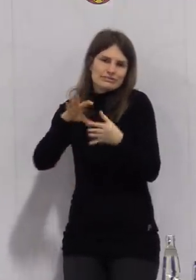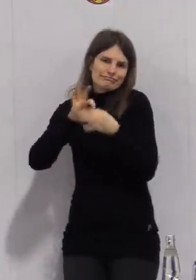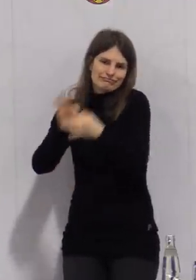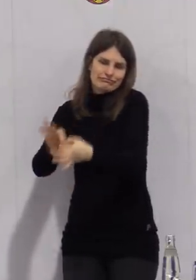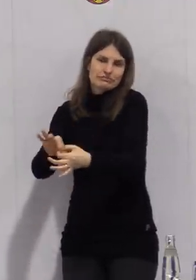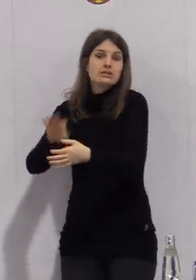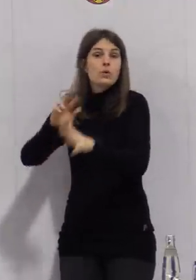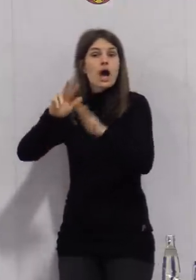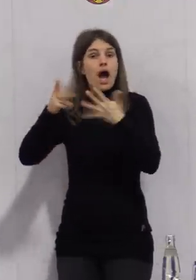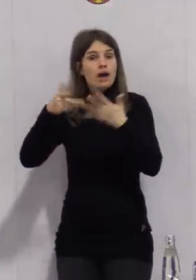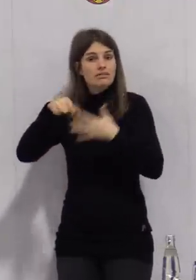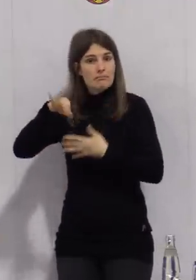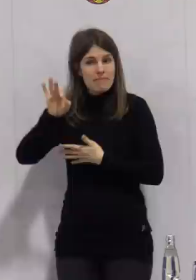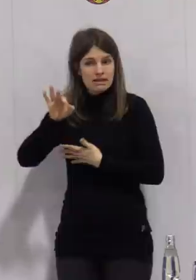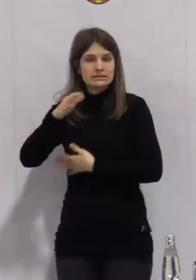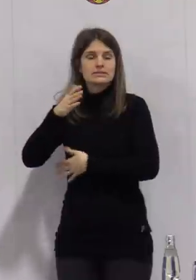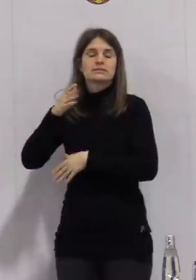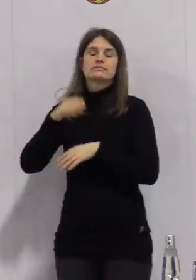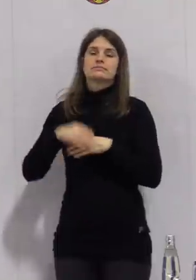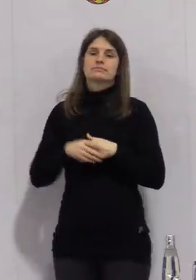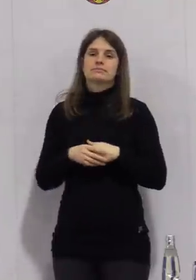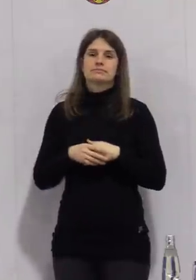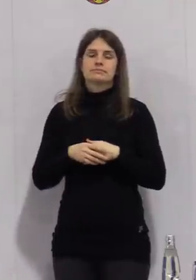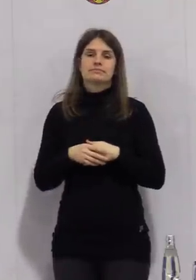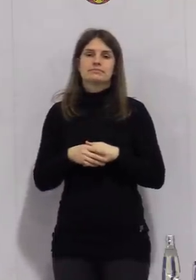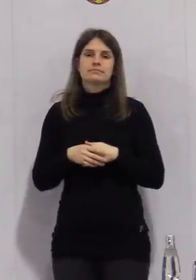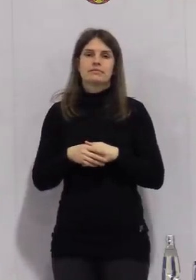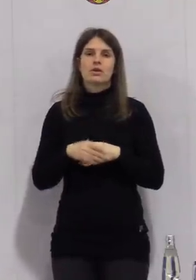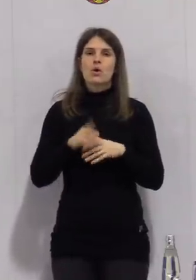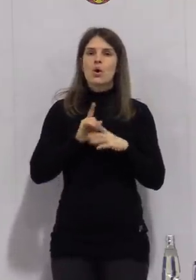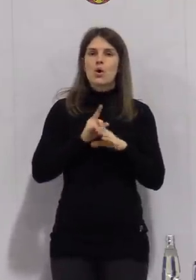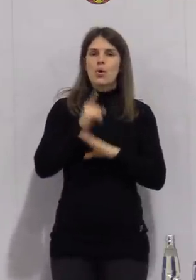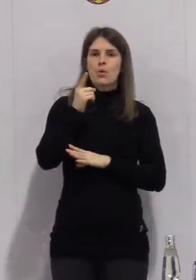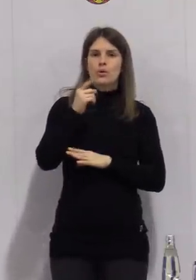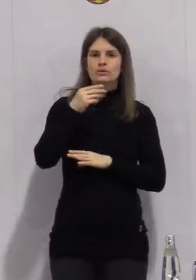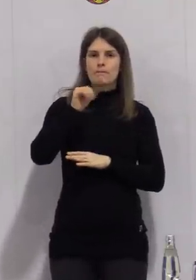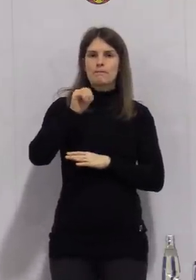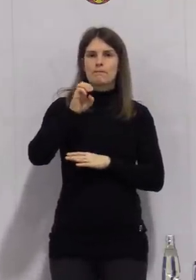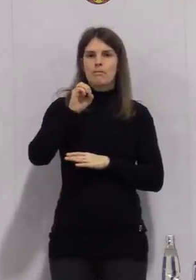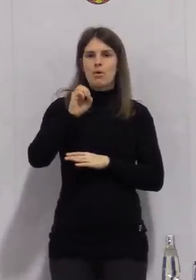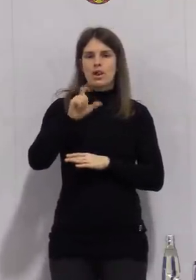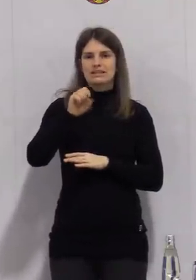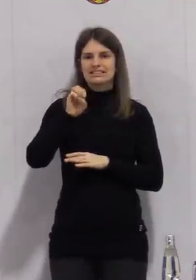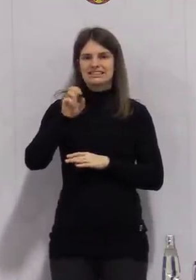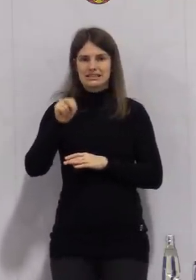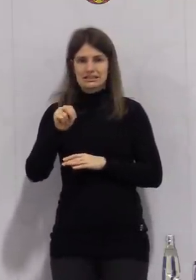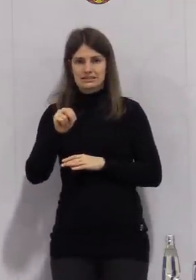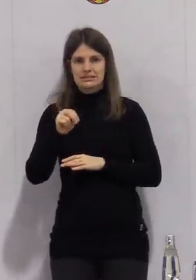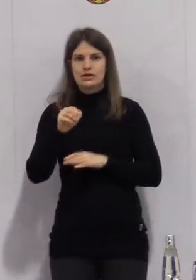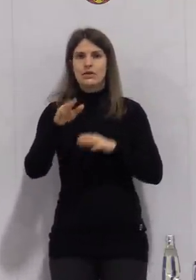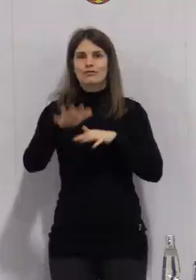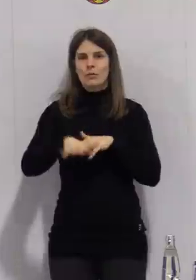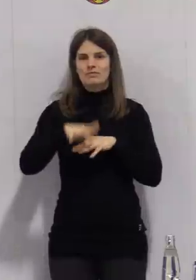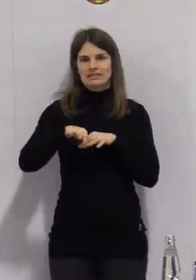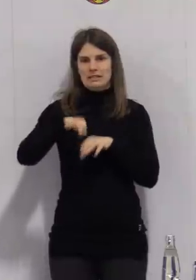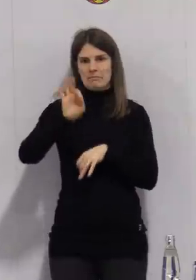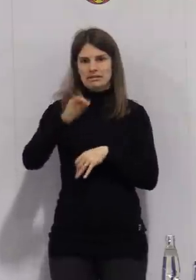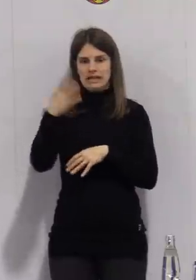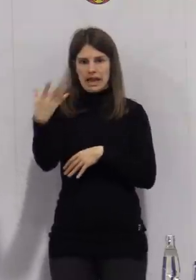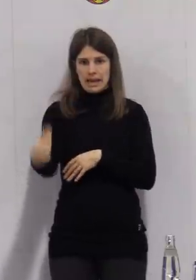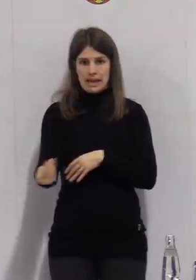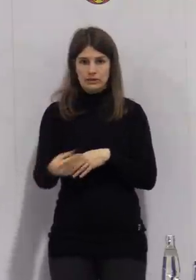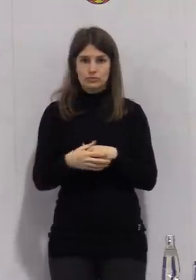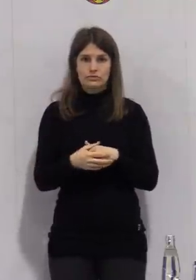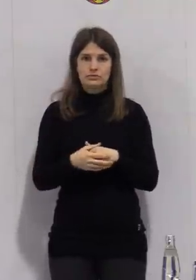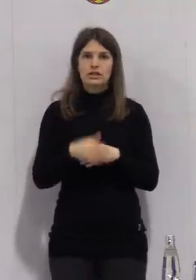8. März. Für die Stadt Hohenmölzen werden Einladungen ausgesprochen ab 15. März. Für